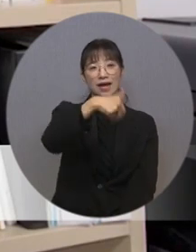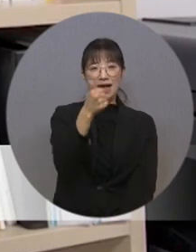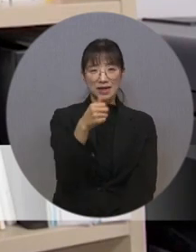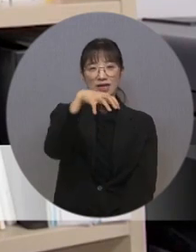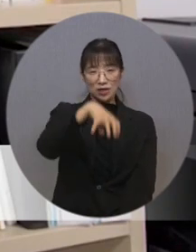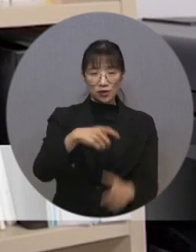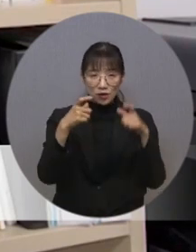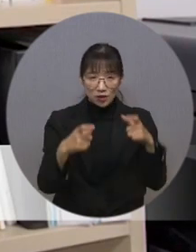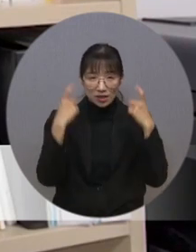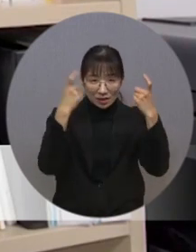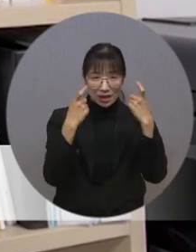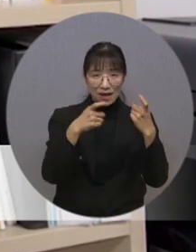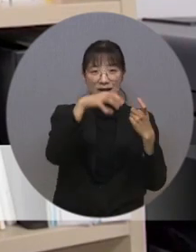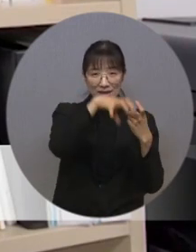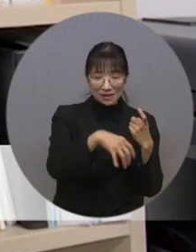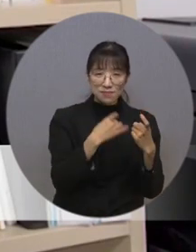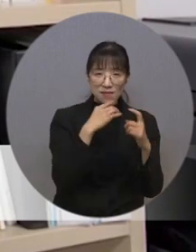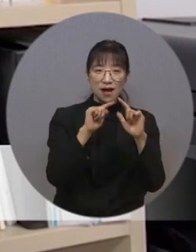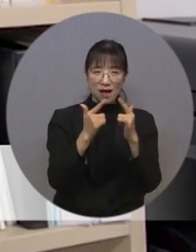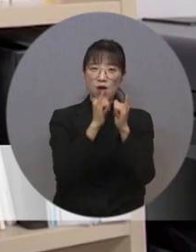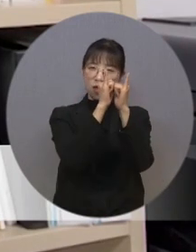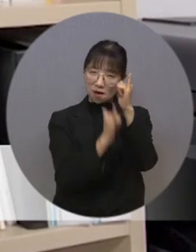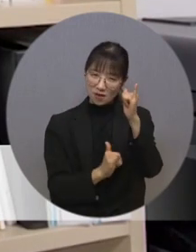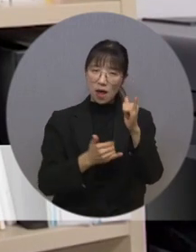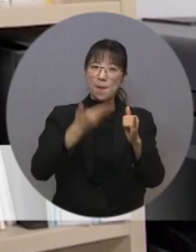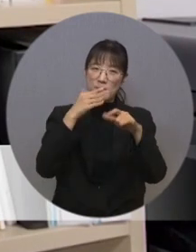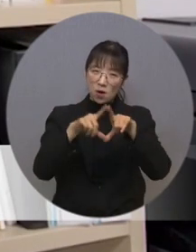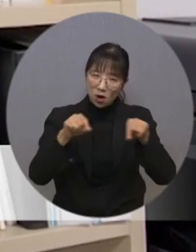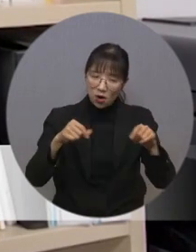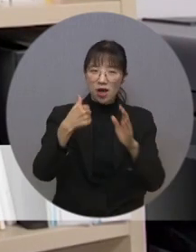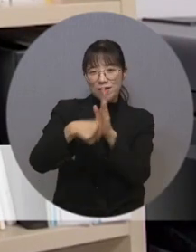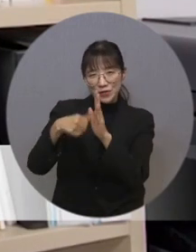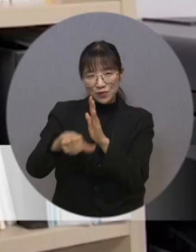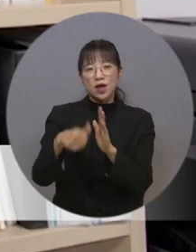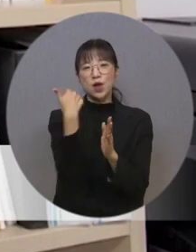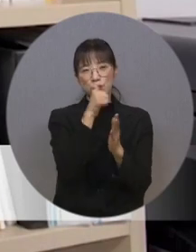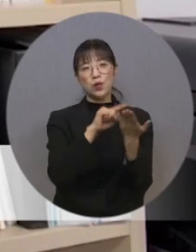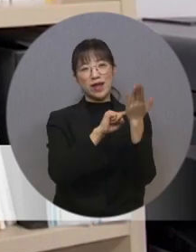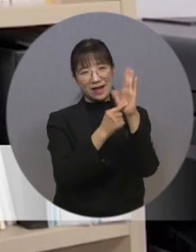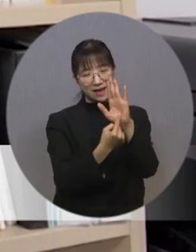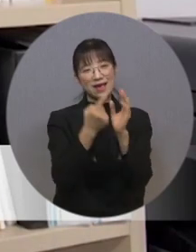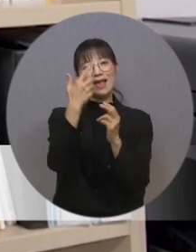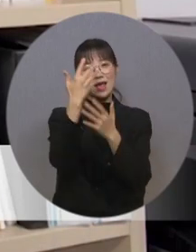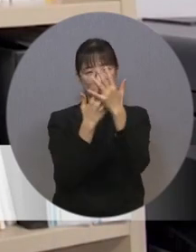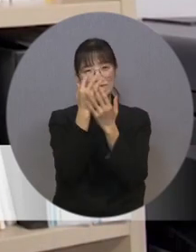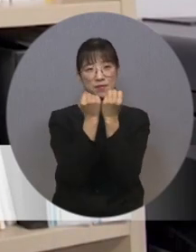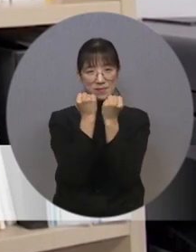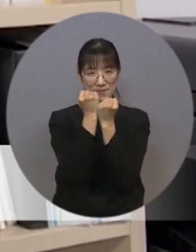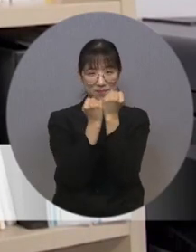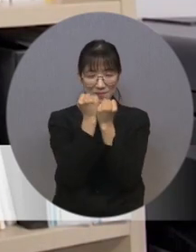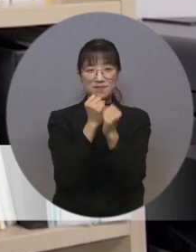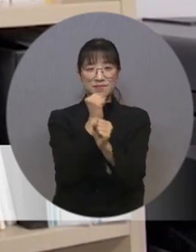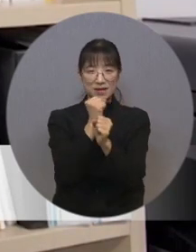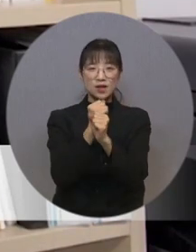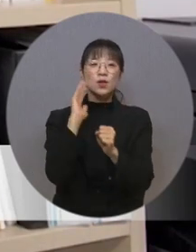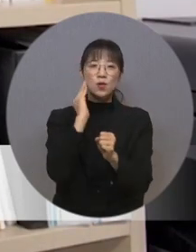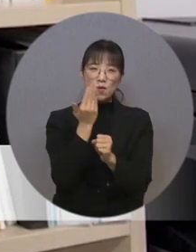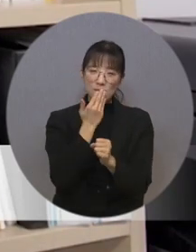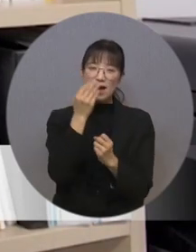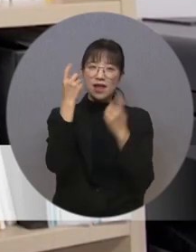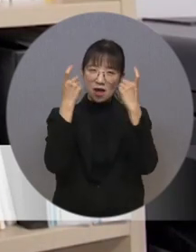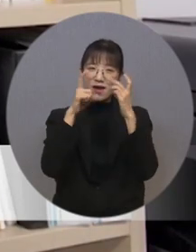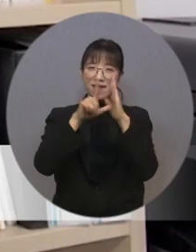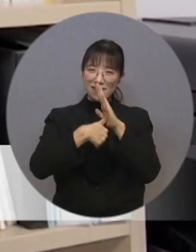관광지뿐 아니라 지역 역사와 먹거리, 특산품 등도 소개하는 영상을 만들어 농아인이 여행할 때 많은 유익이